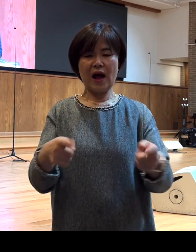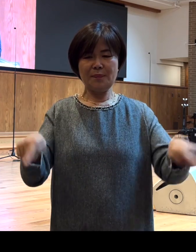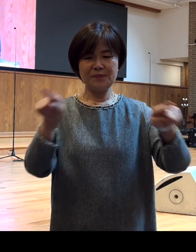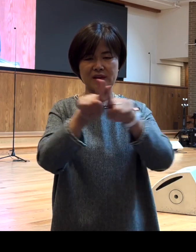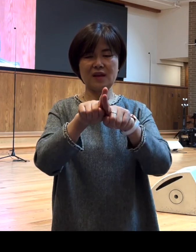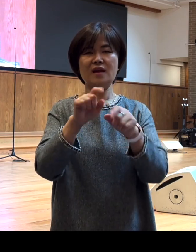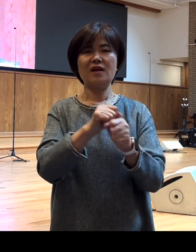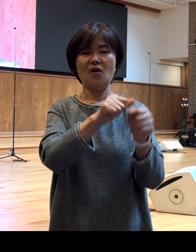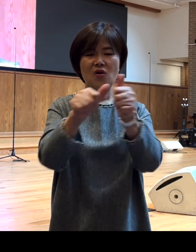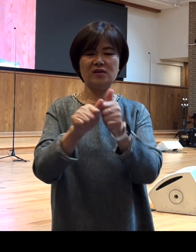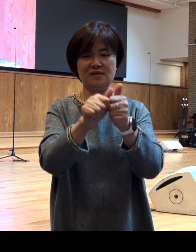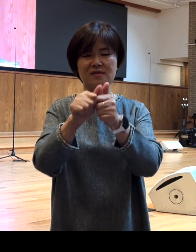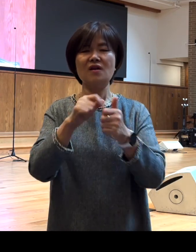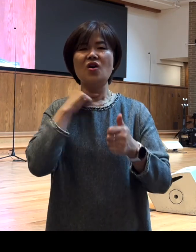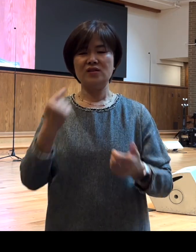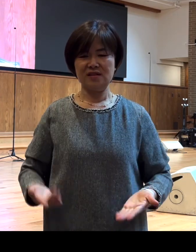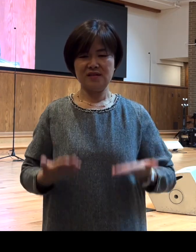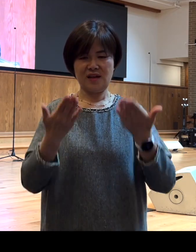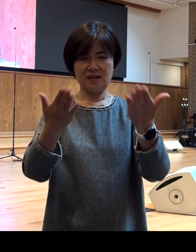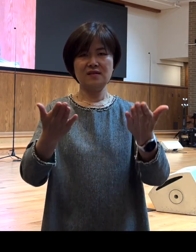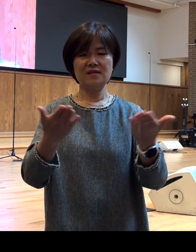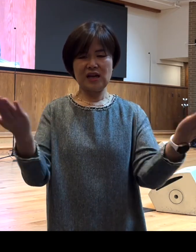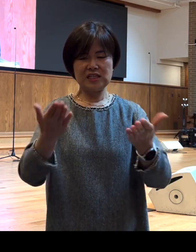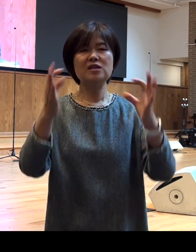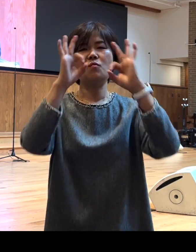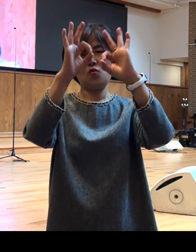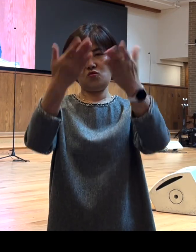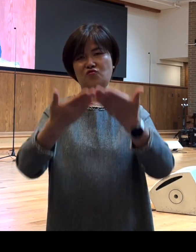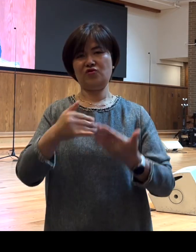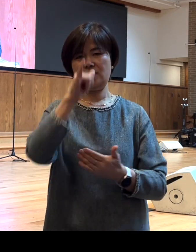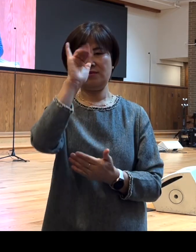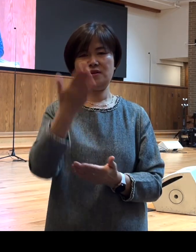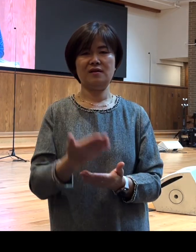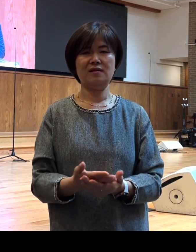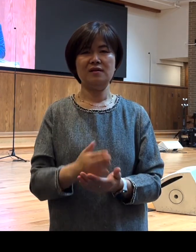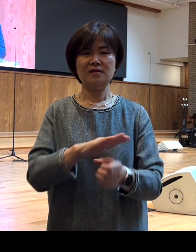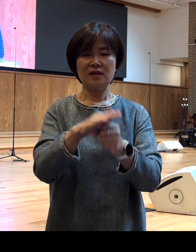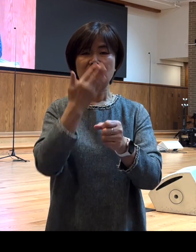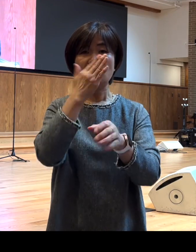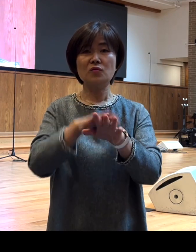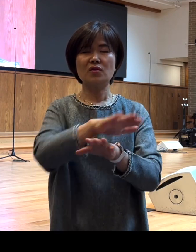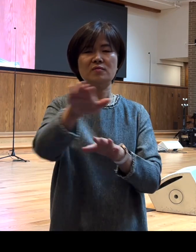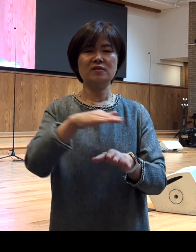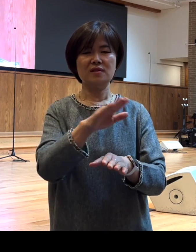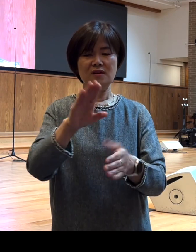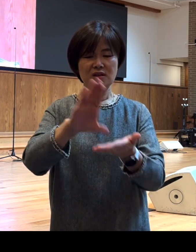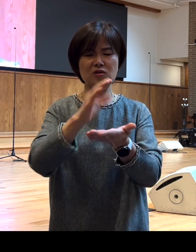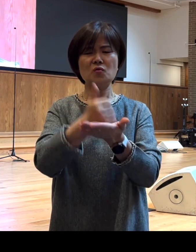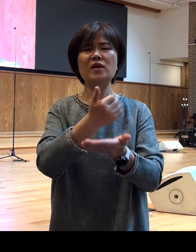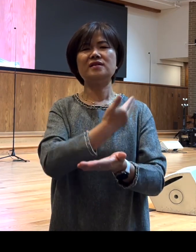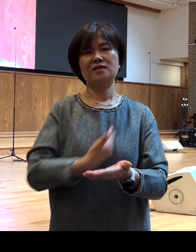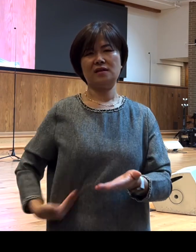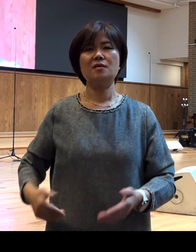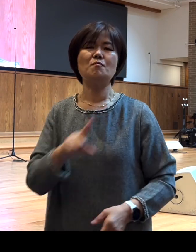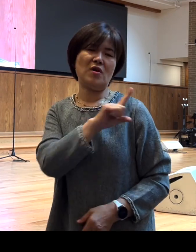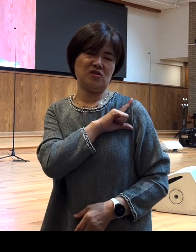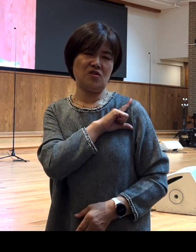중요한 사실을 우리에게 보여주고 있습니다 사랑하는 성도 여러분 그리스도의 제자들은 먼저는 성령과